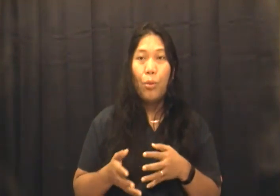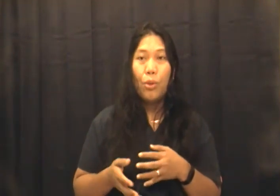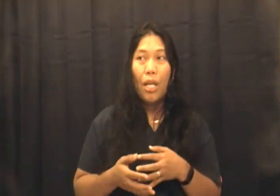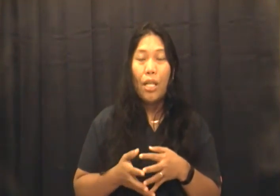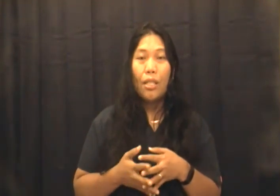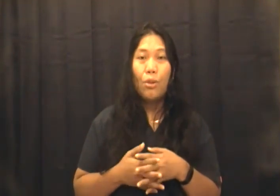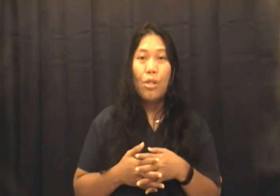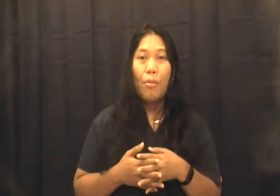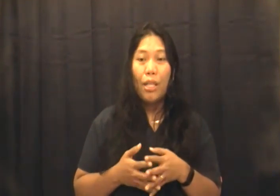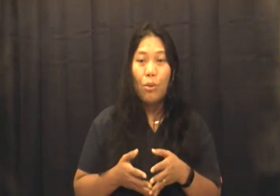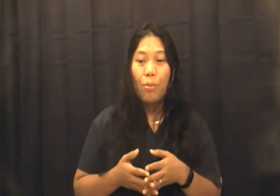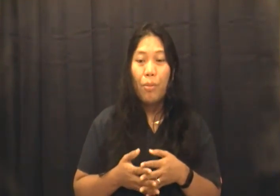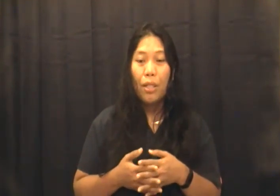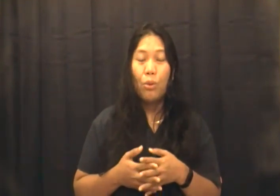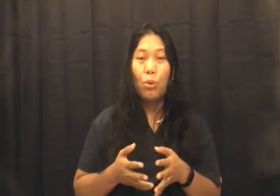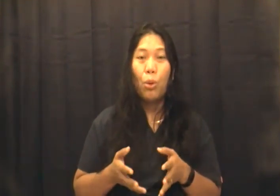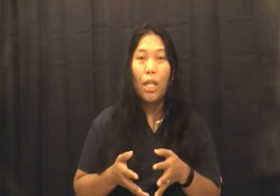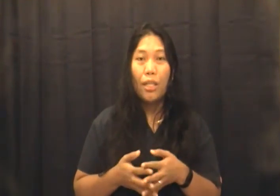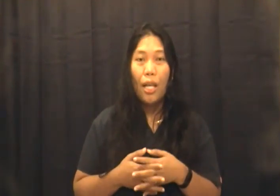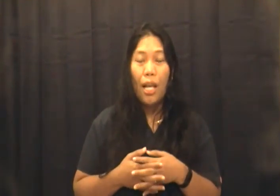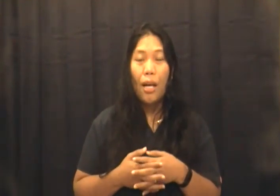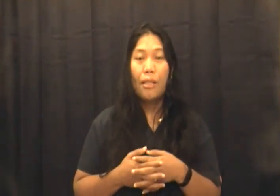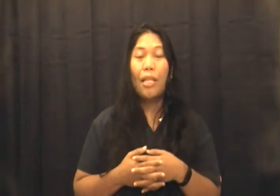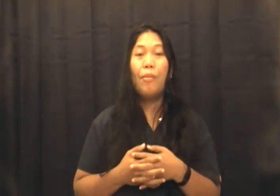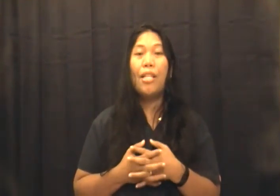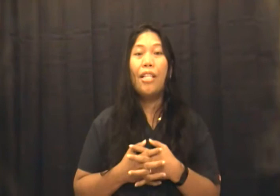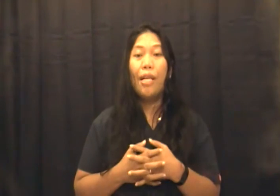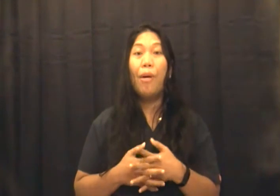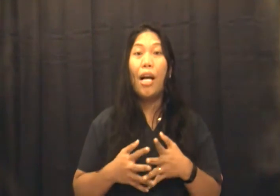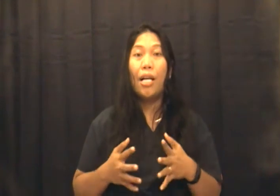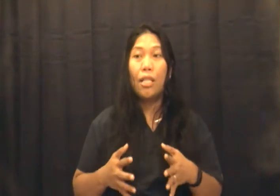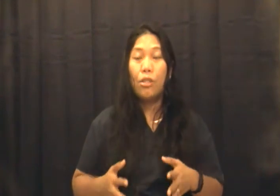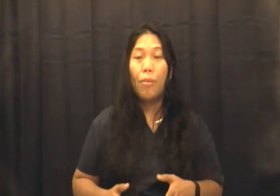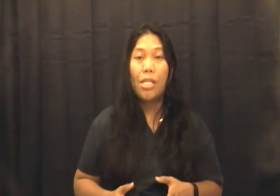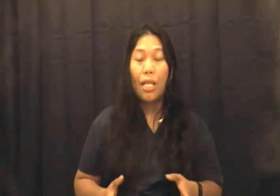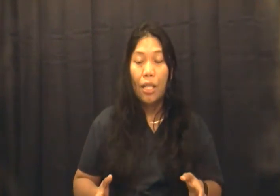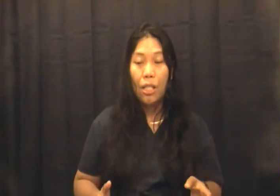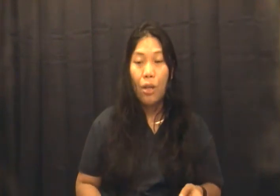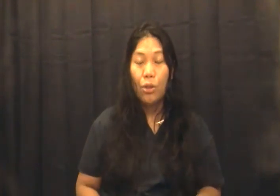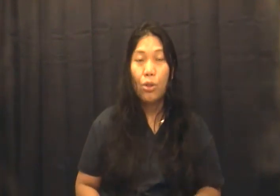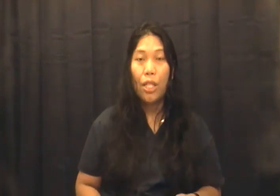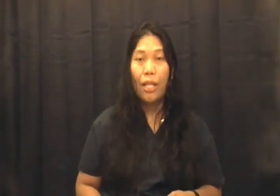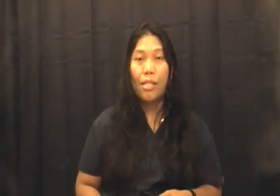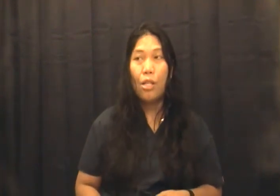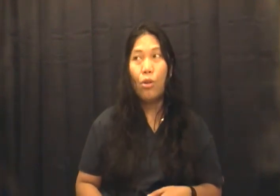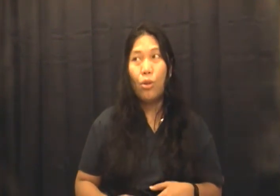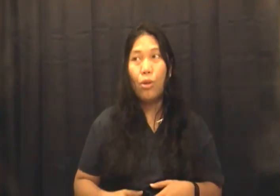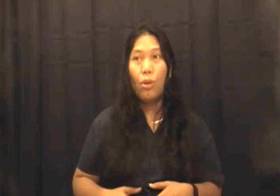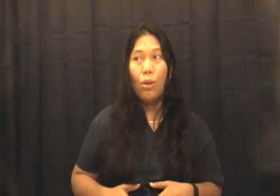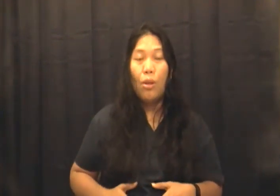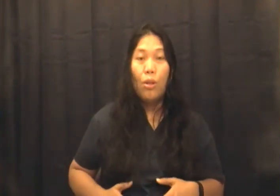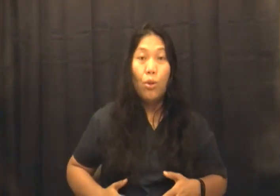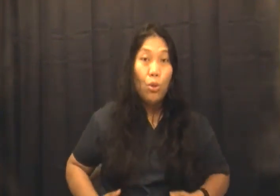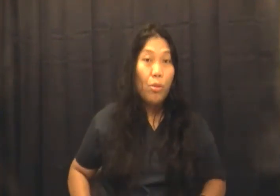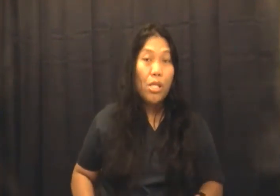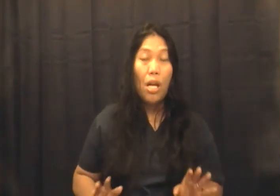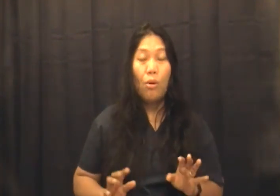Pupunta ka lang dito sa bathroom. Mag-to-toilet ka lang. Sabi niya, hindi. Mga nganak doon siya. Masakit na yun daw yung tiyan. Siguro, dudumi siya.